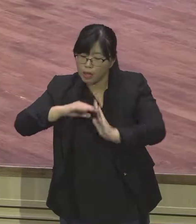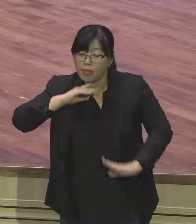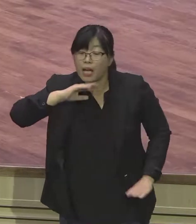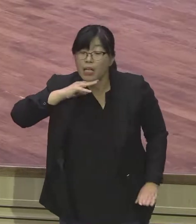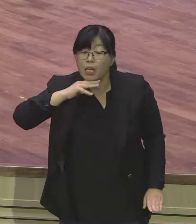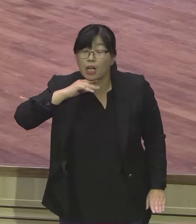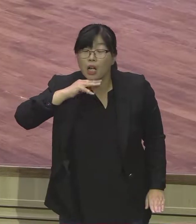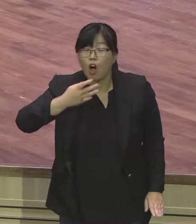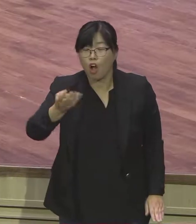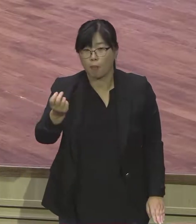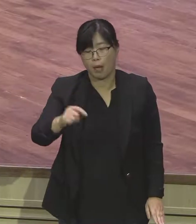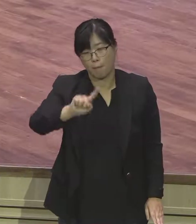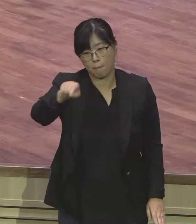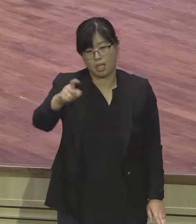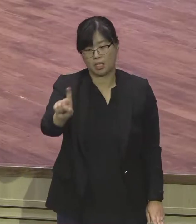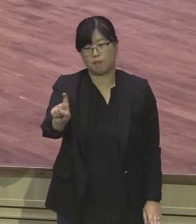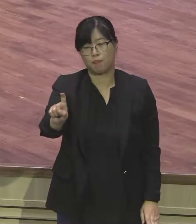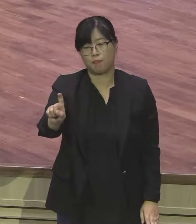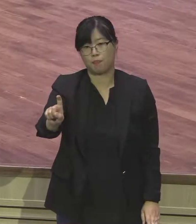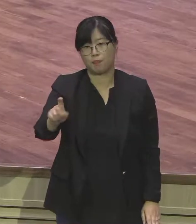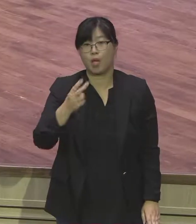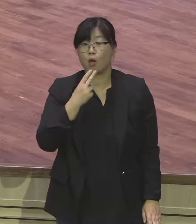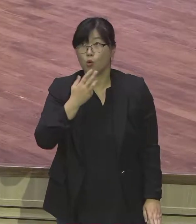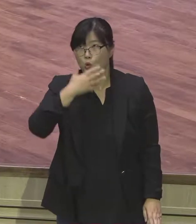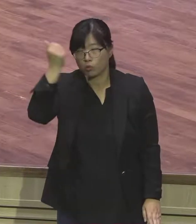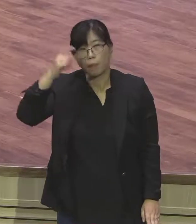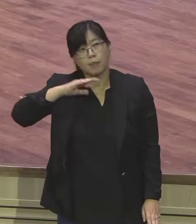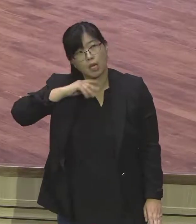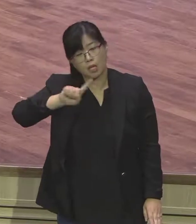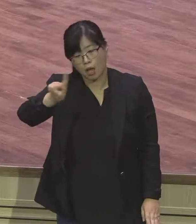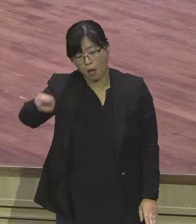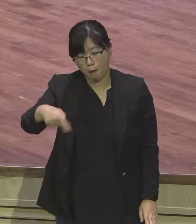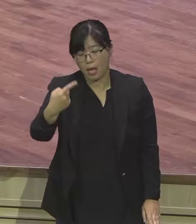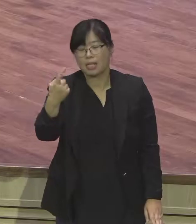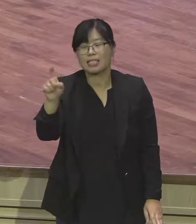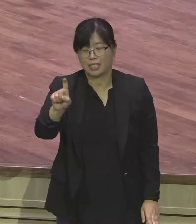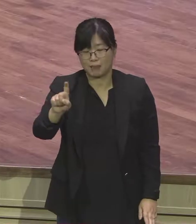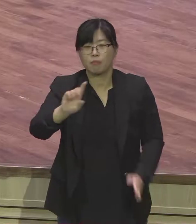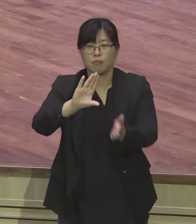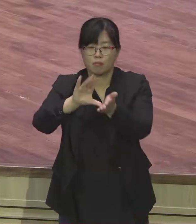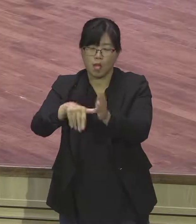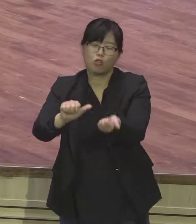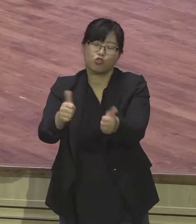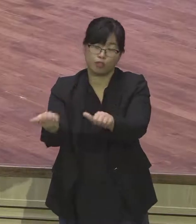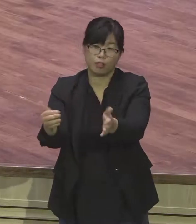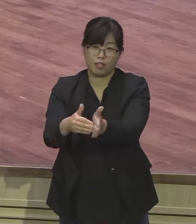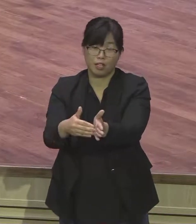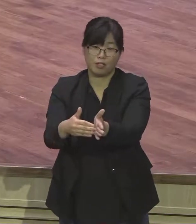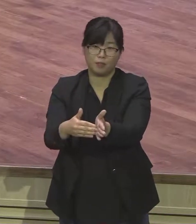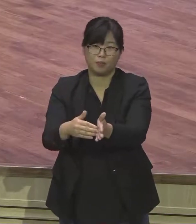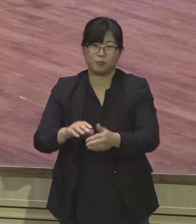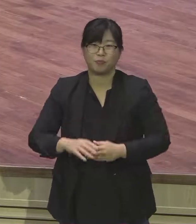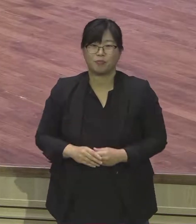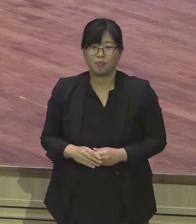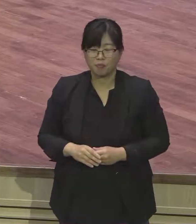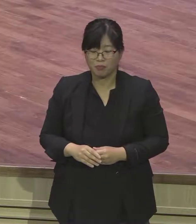아들들은 야곱의 이 유언대로 가난한 땅 만물의 앞 막델라 굴의 장사진 입니다. 그런데